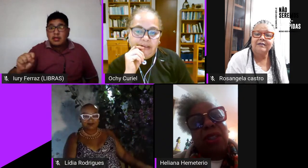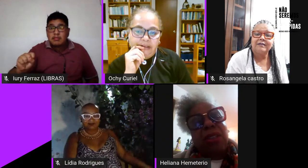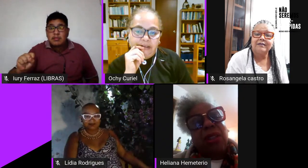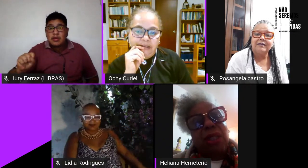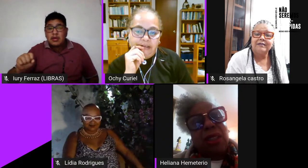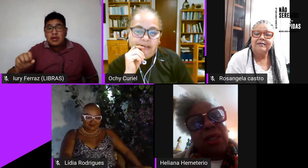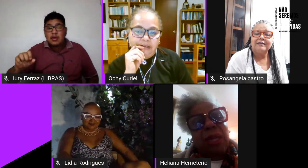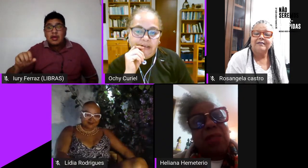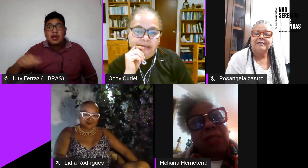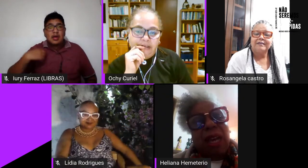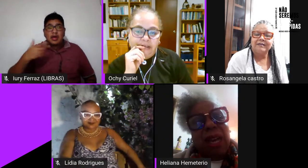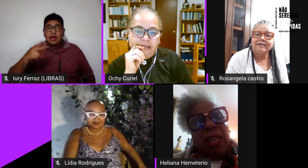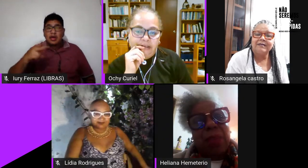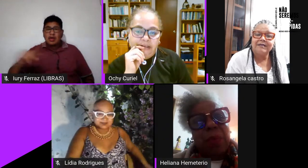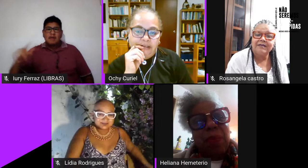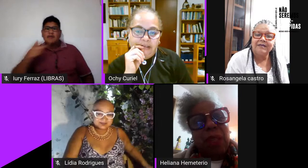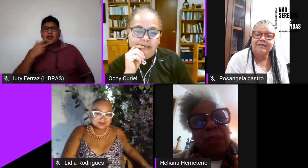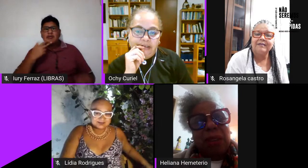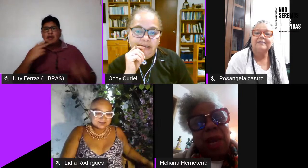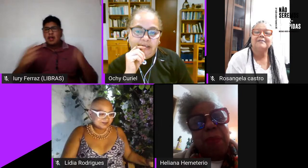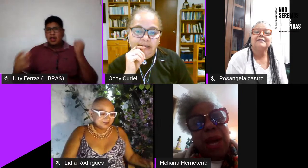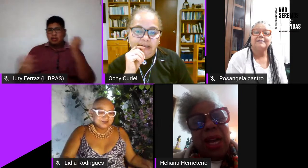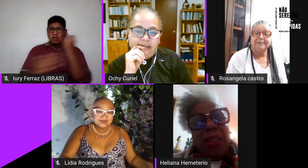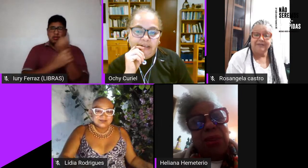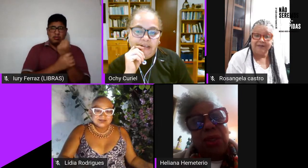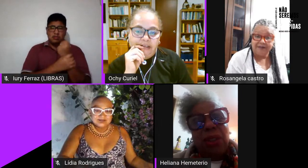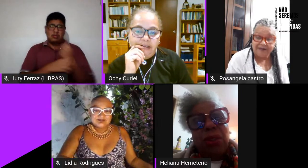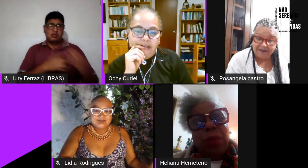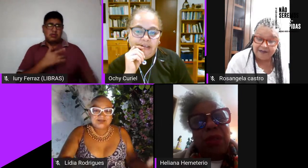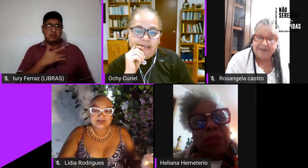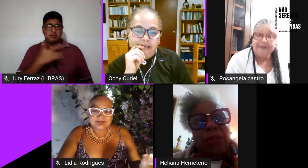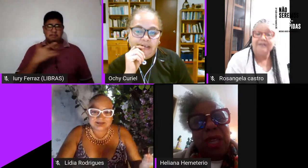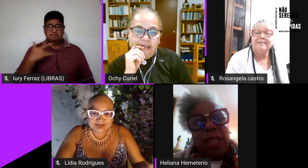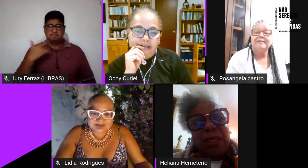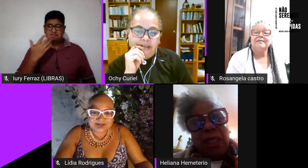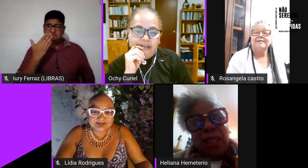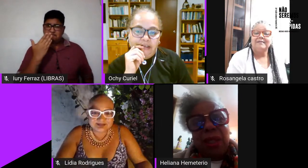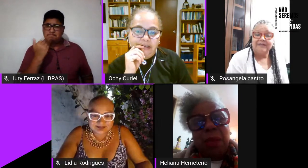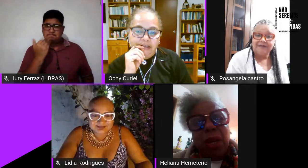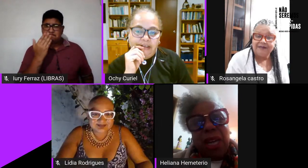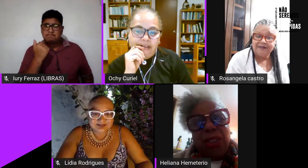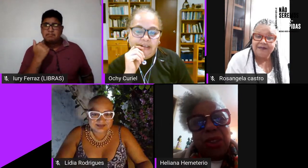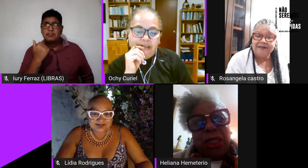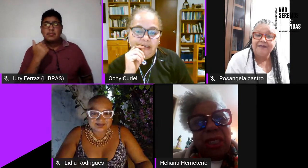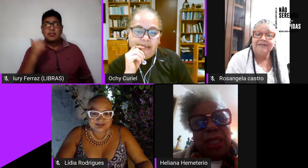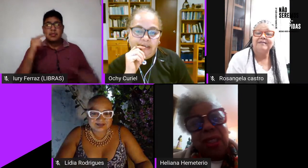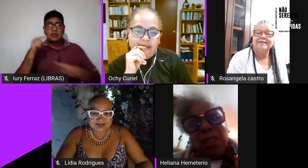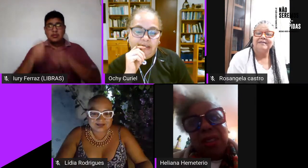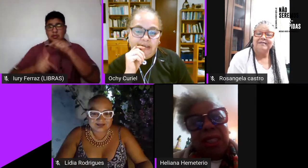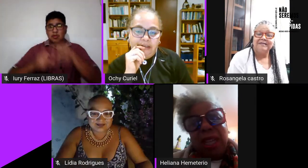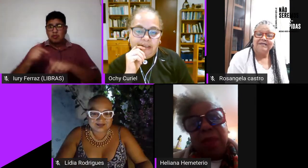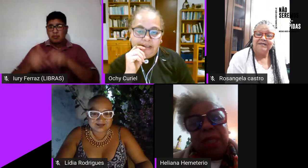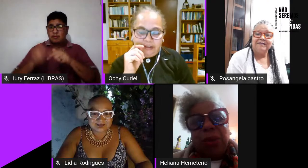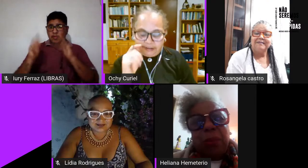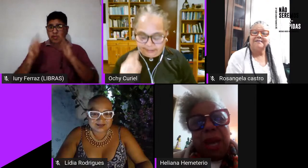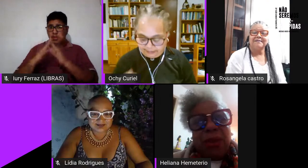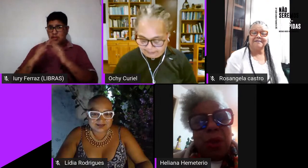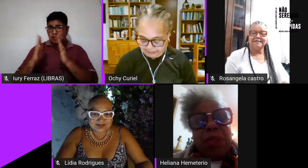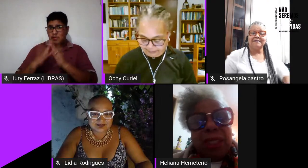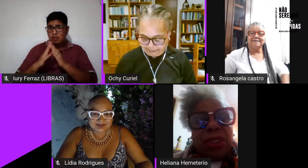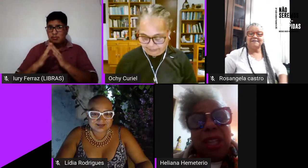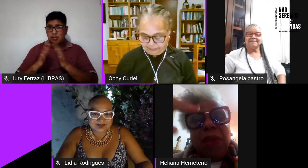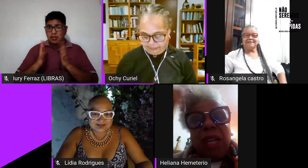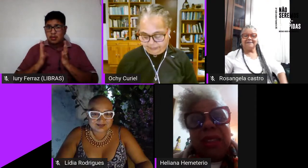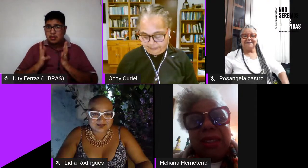de segurança alimentar trabalho sobrevivência moradia saneamento